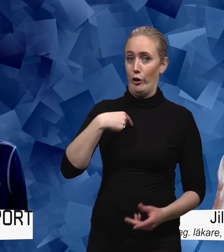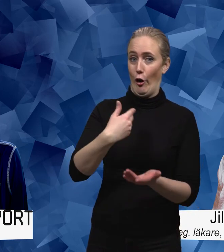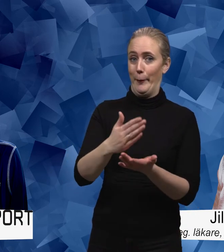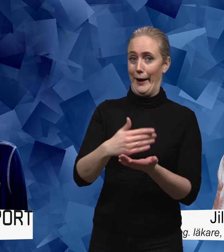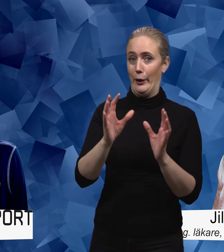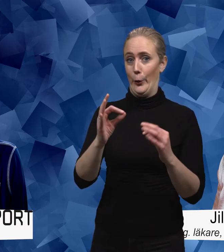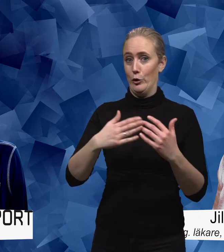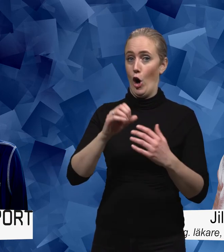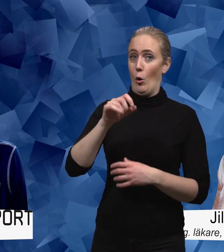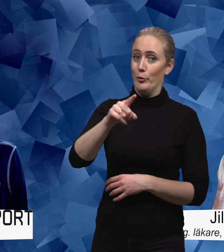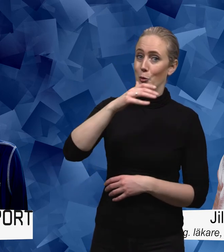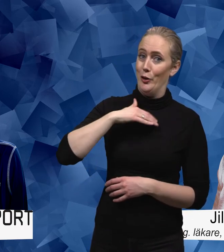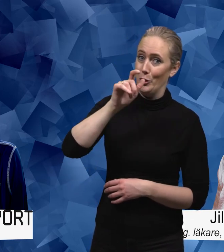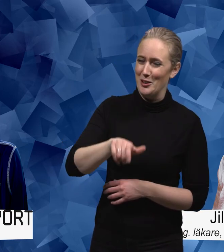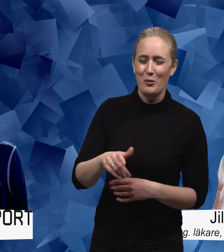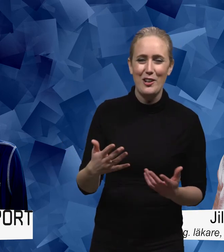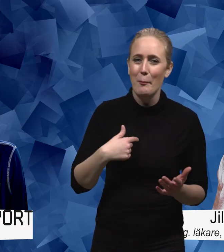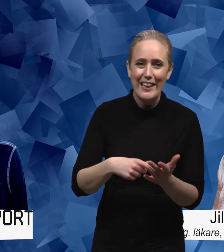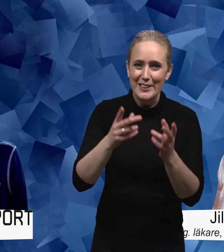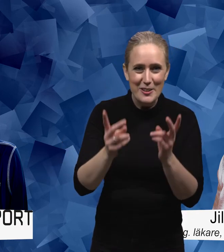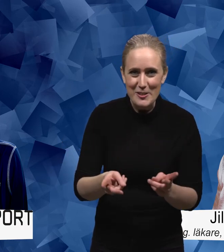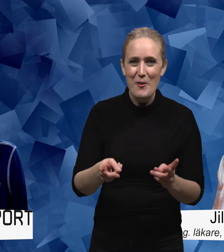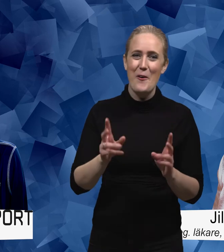berättar hur man ska göra när man är ung men det kanske finns